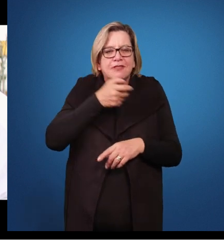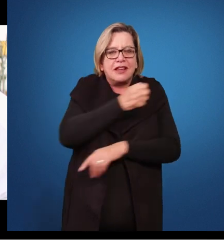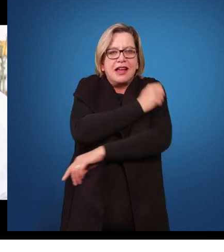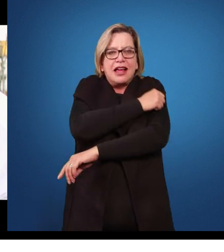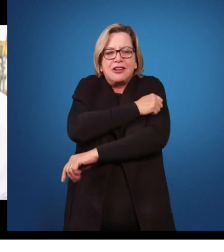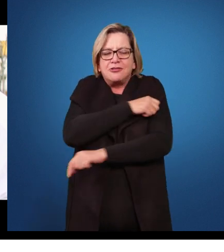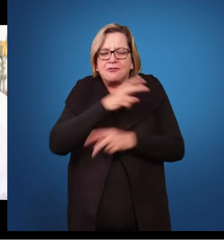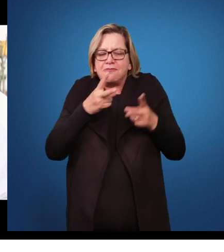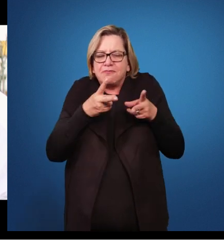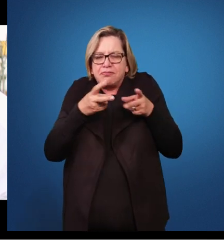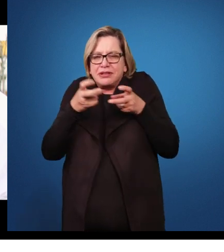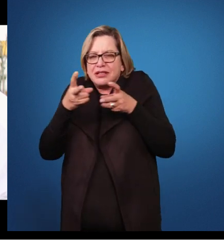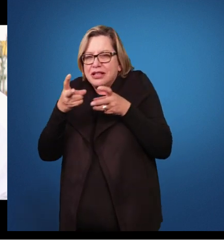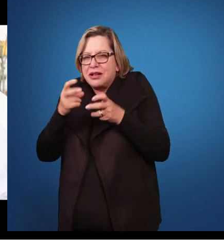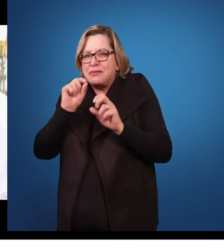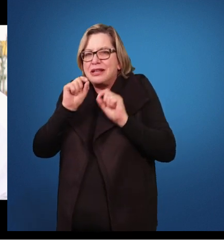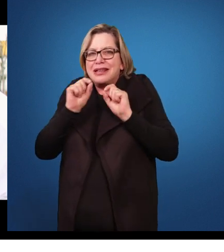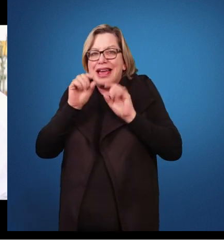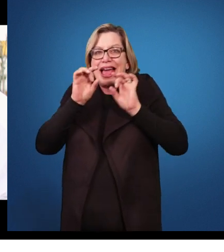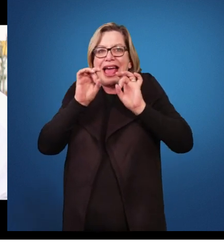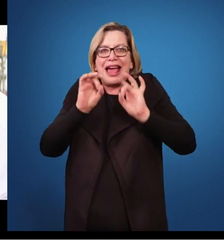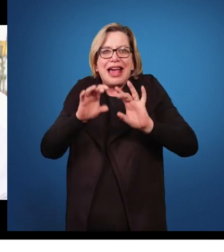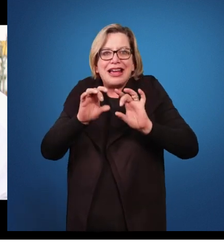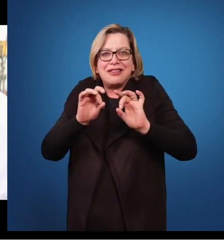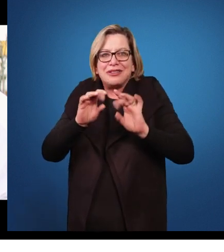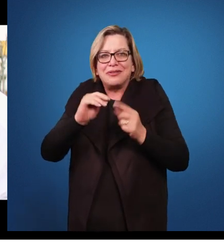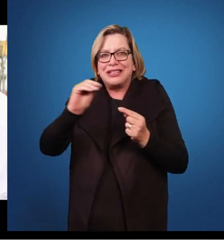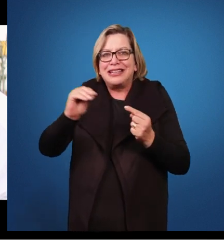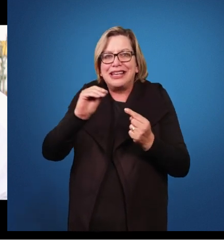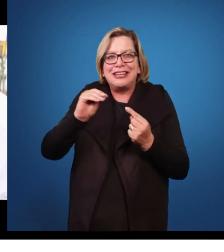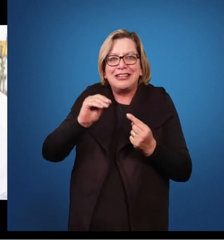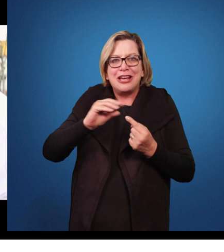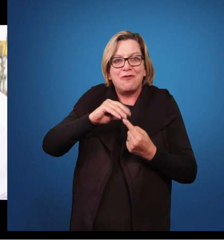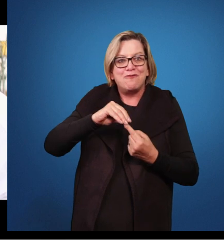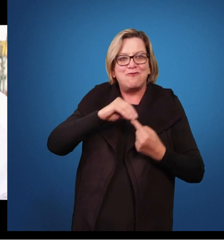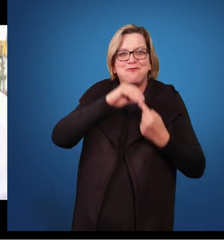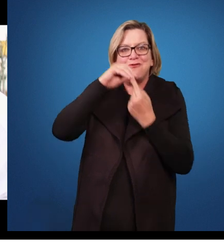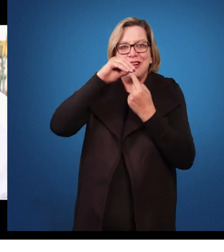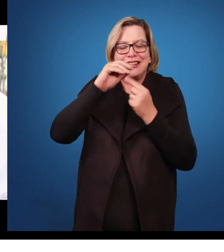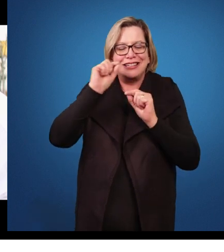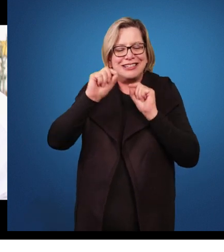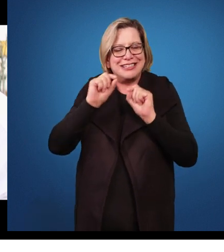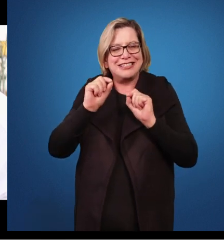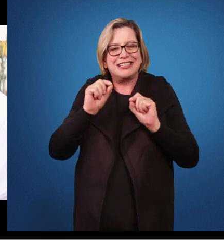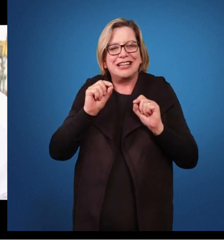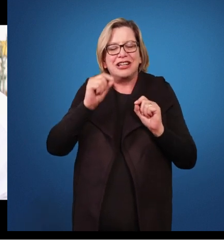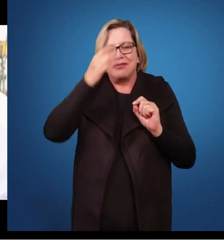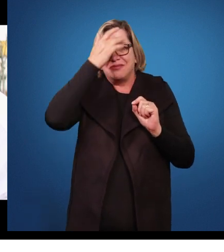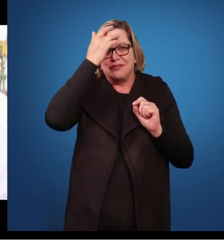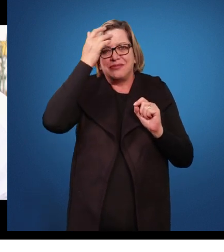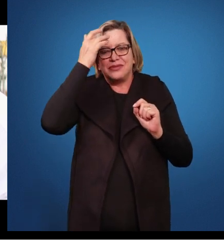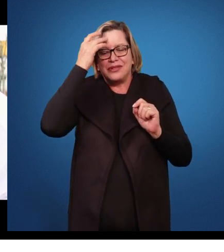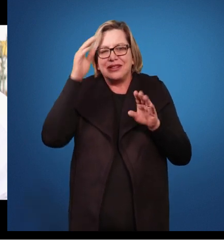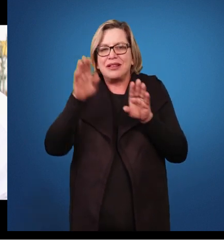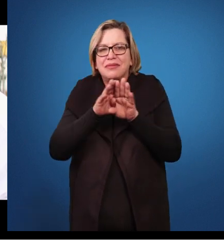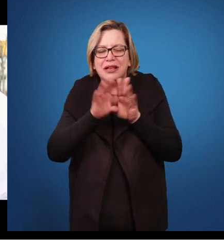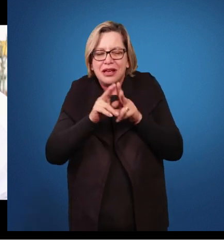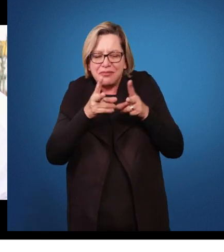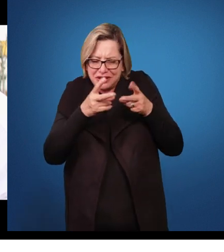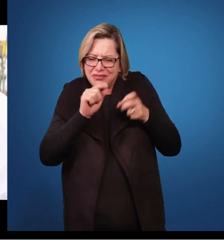especialmente, que se destacam em determinadas áreas e perceber se eles estão legal, se